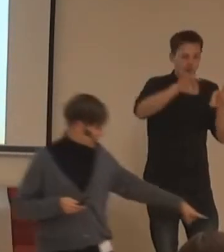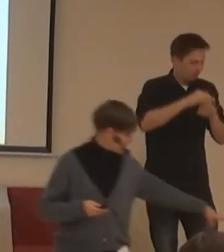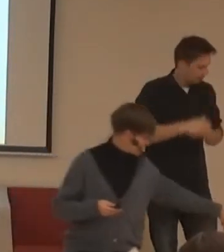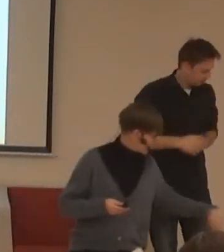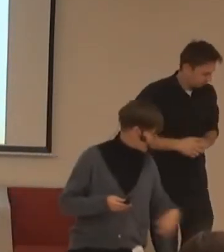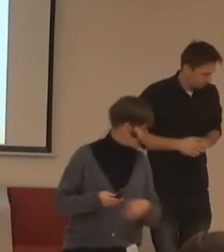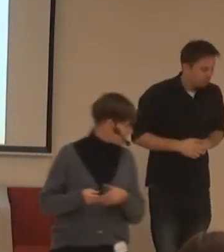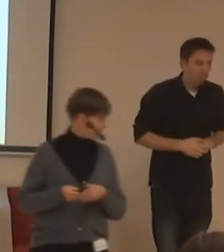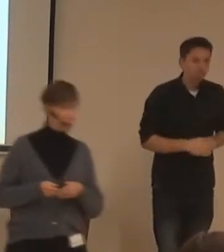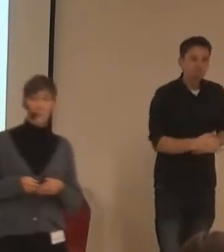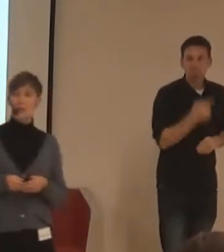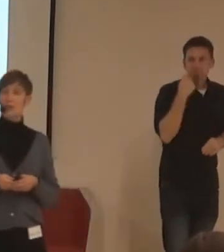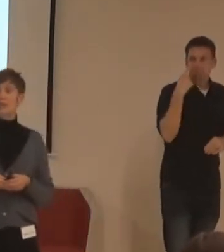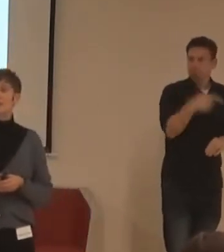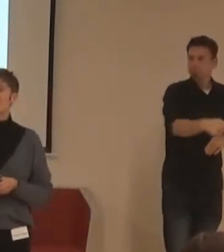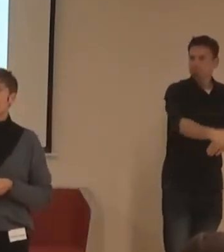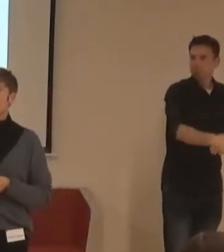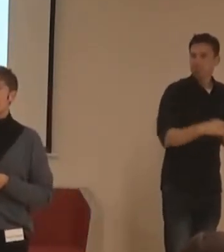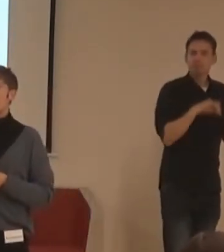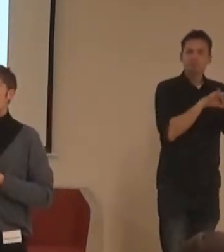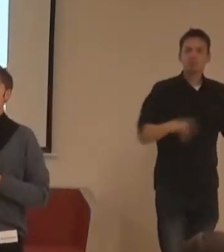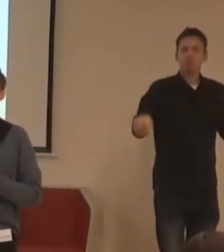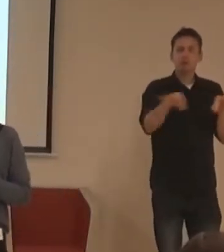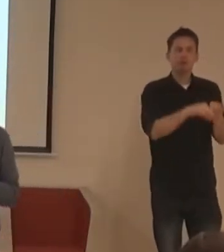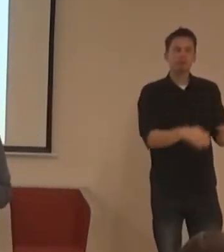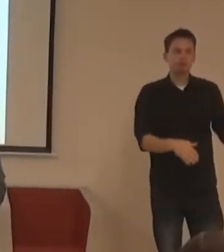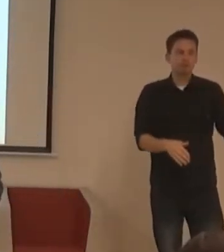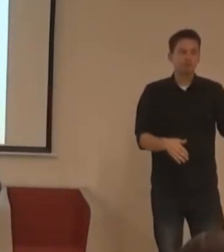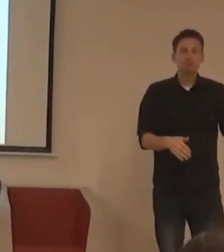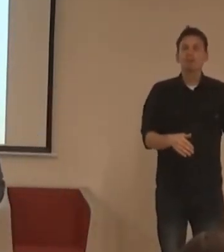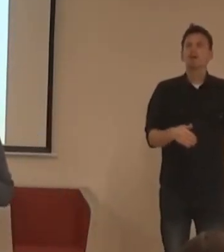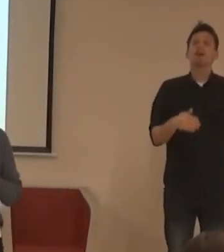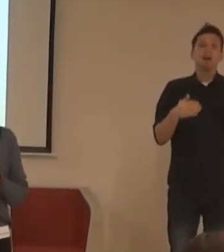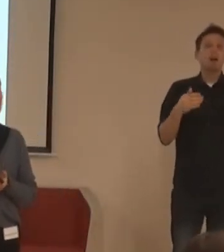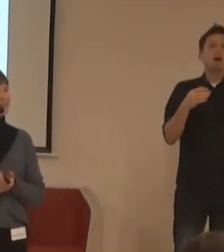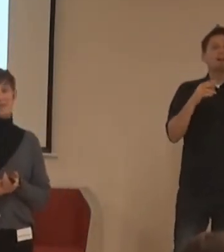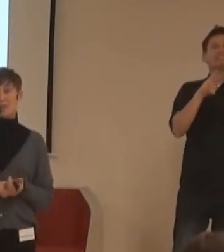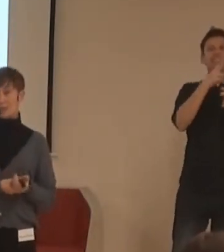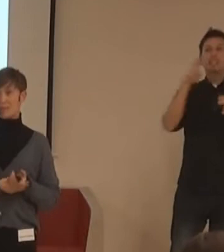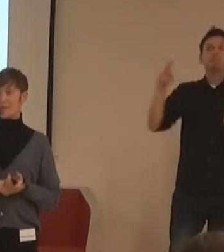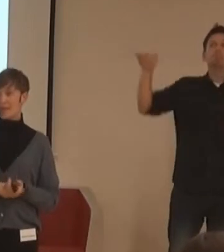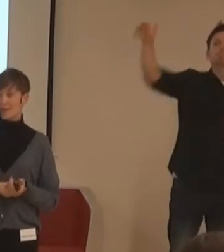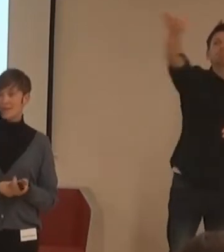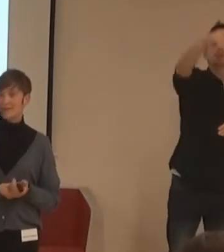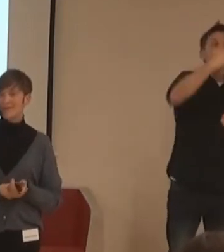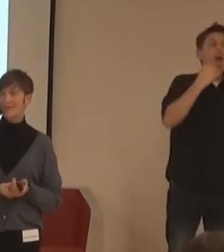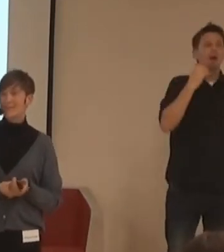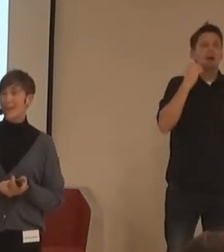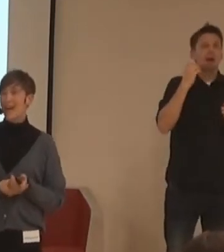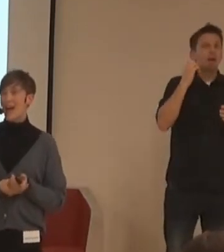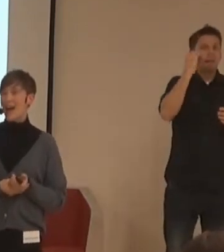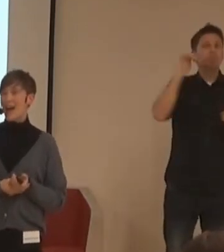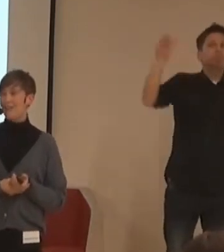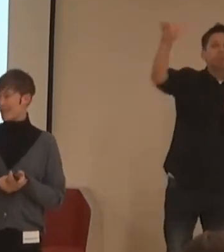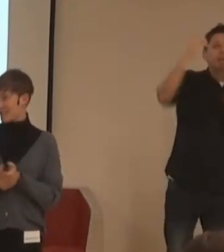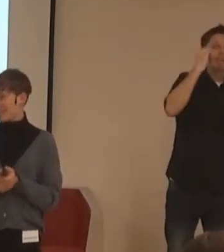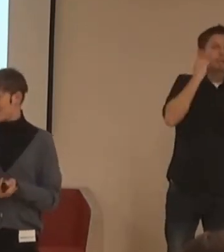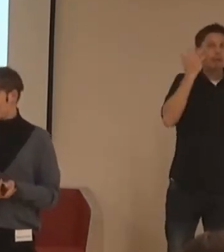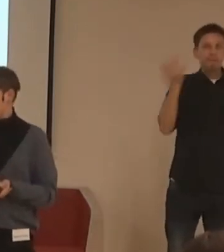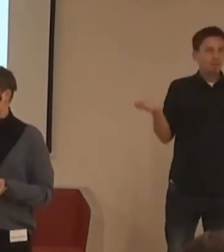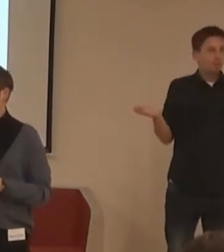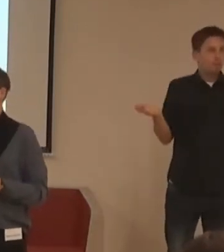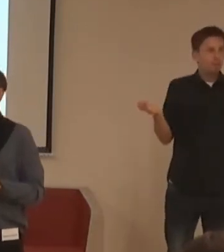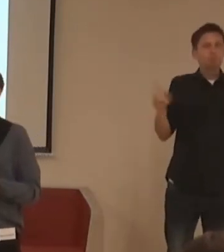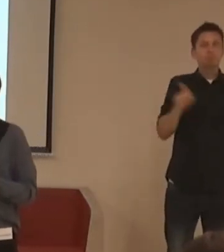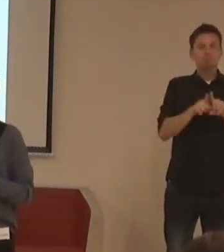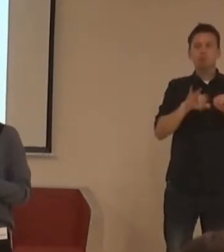naznačená piktogramem medle tlumočníka, která často v některých místech je, ale lidi nevědí, že tam je. A technici